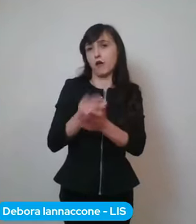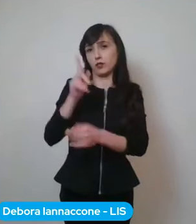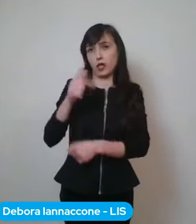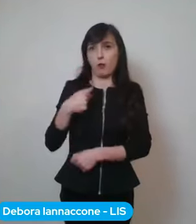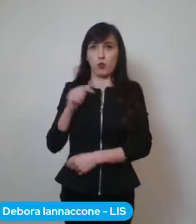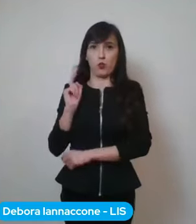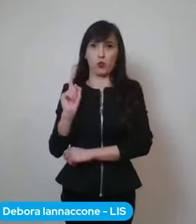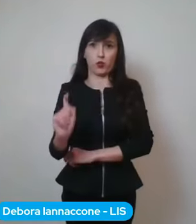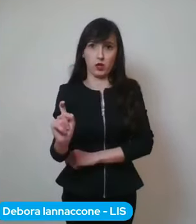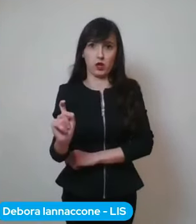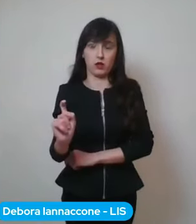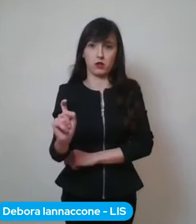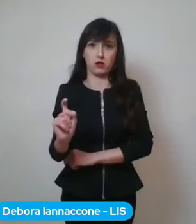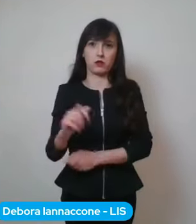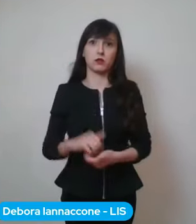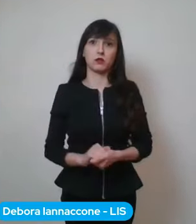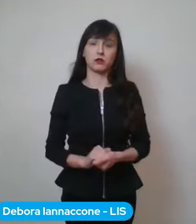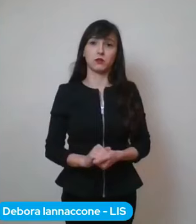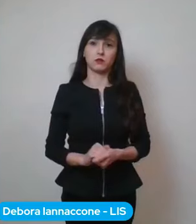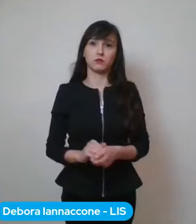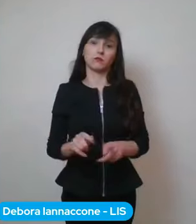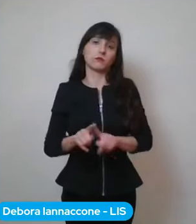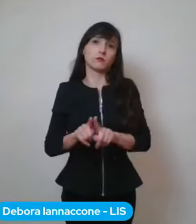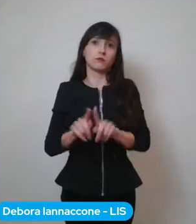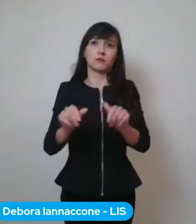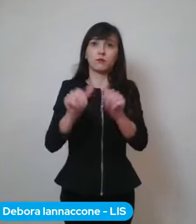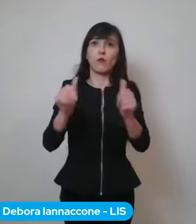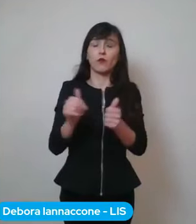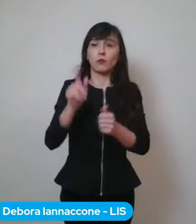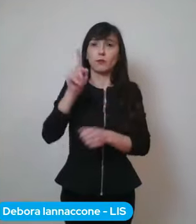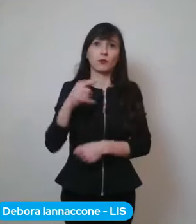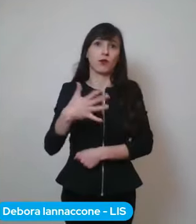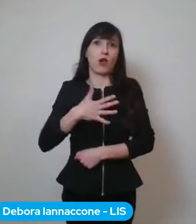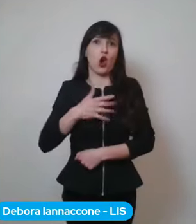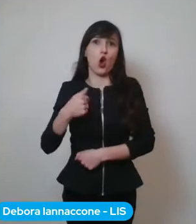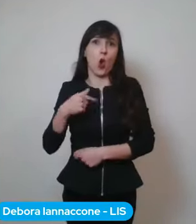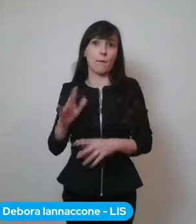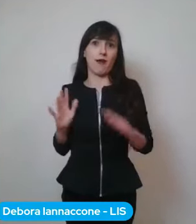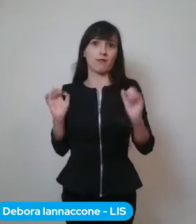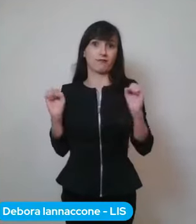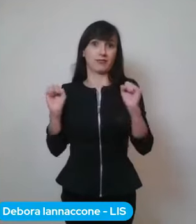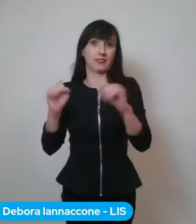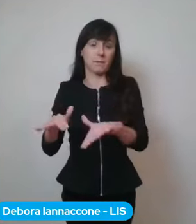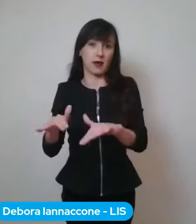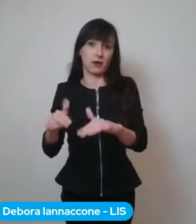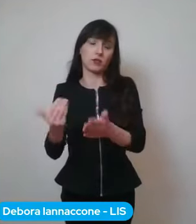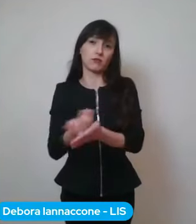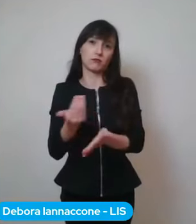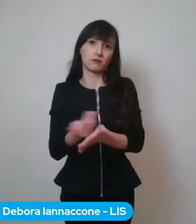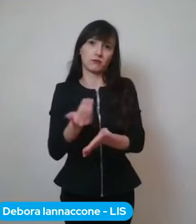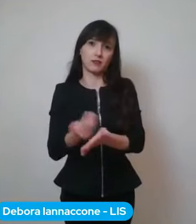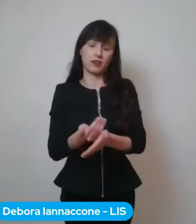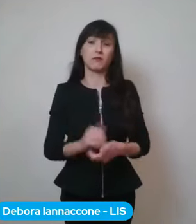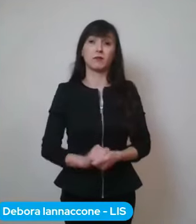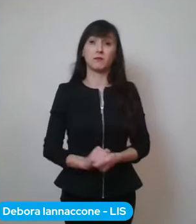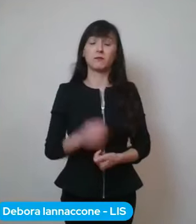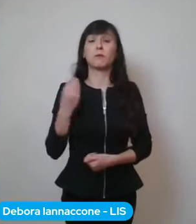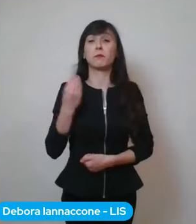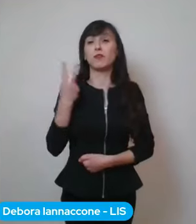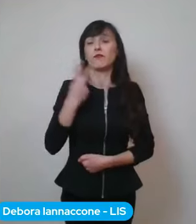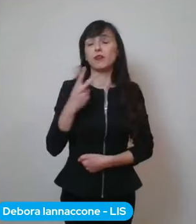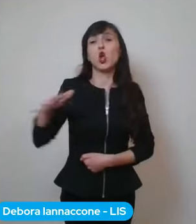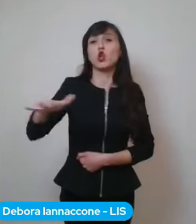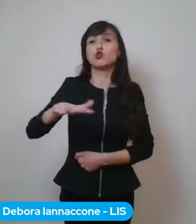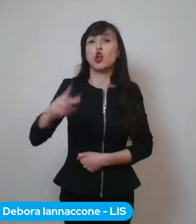frequentarlo e di contribuire all'assembramento. Perché non è che la zona rossa, sì, di